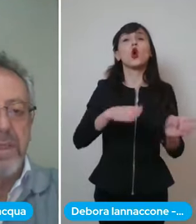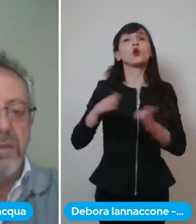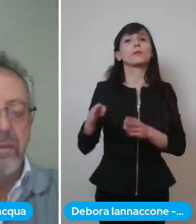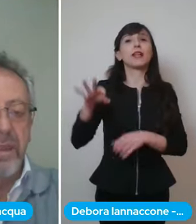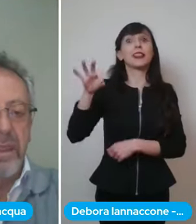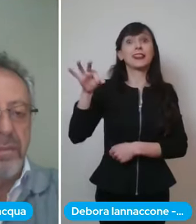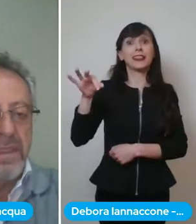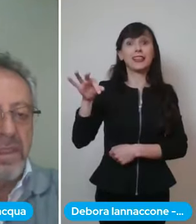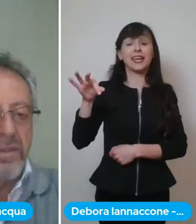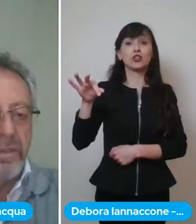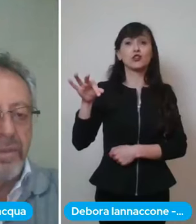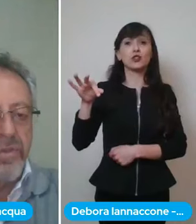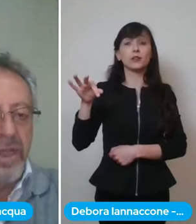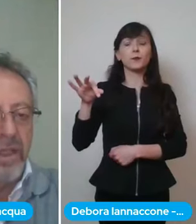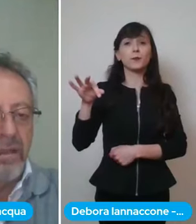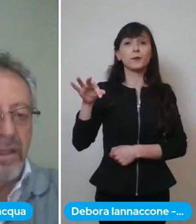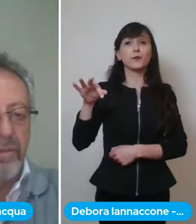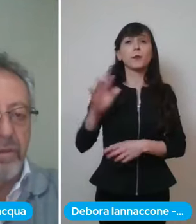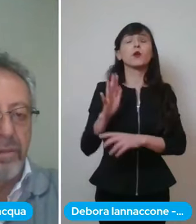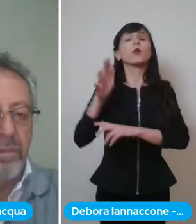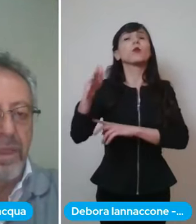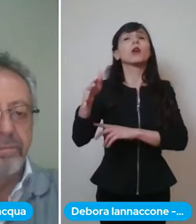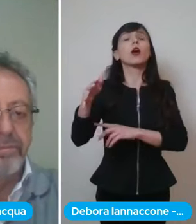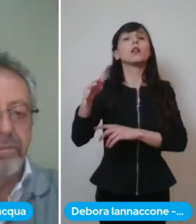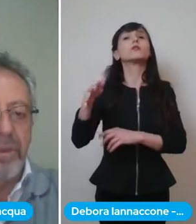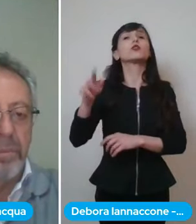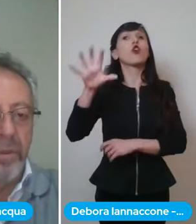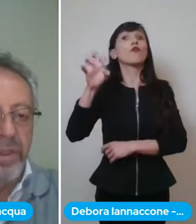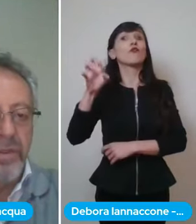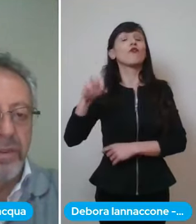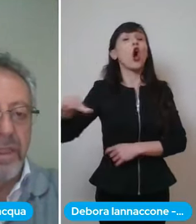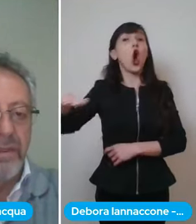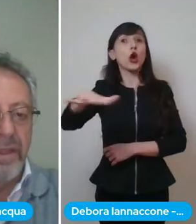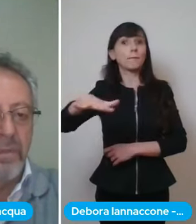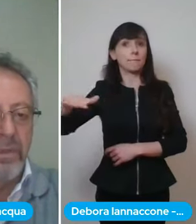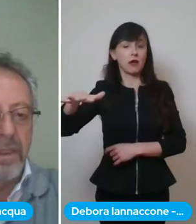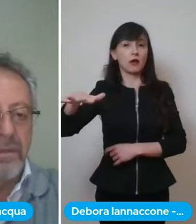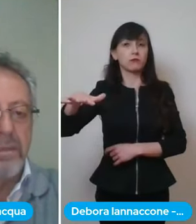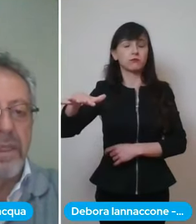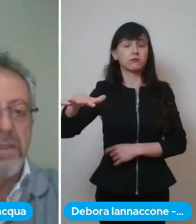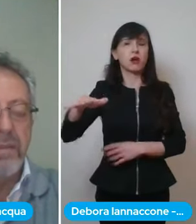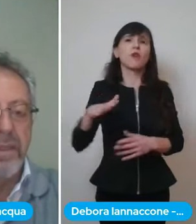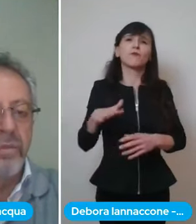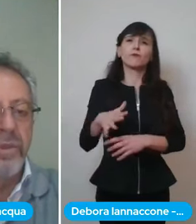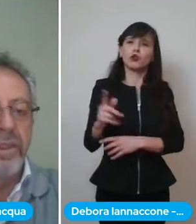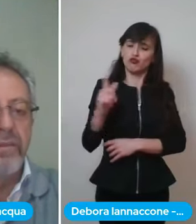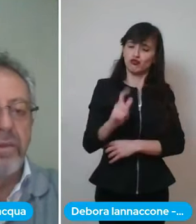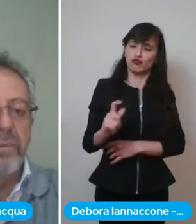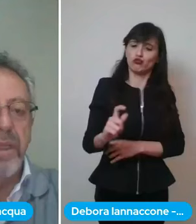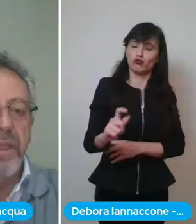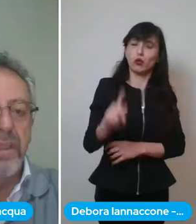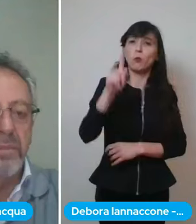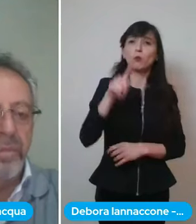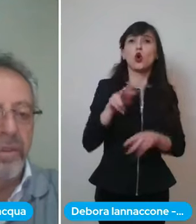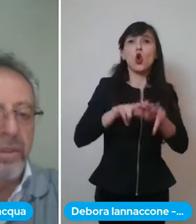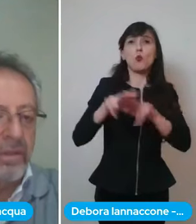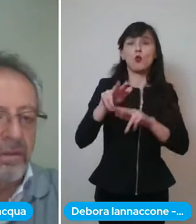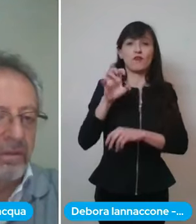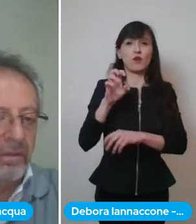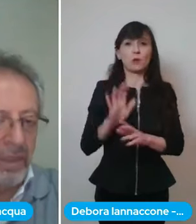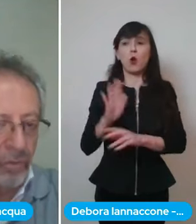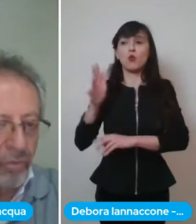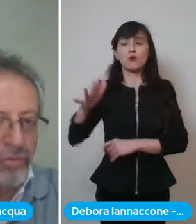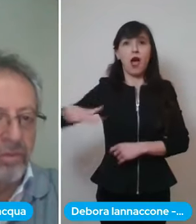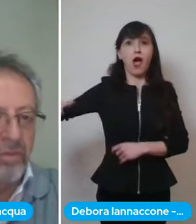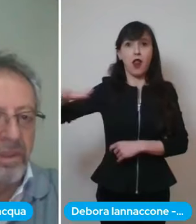altro spazio dell'amministrazione provinciale a Formia. Fra pochi giorni attiveremo un altro spazio del comune di Formia e poi,